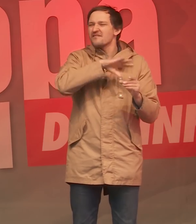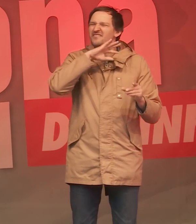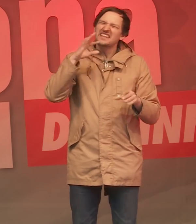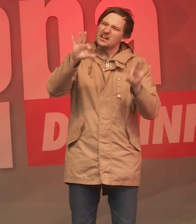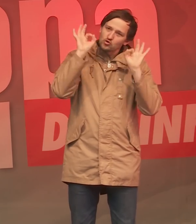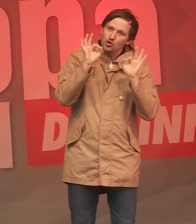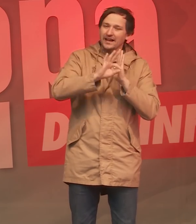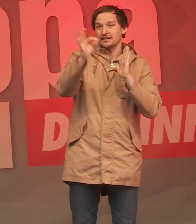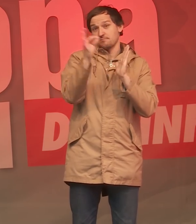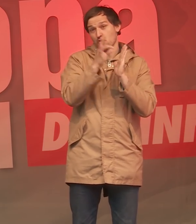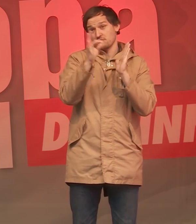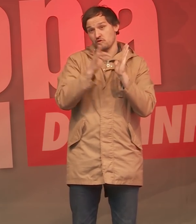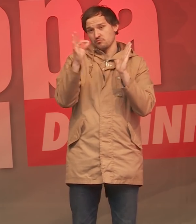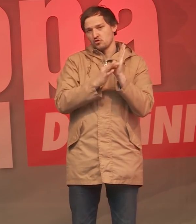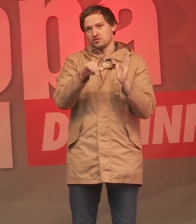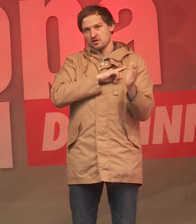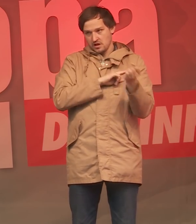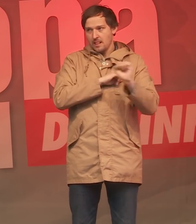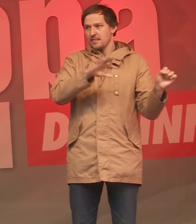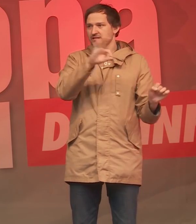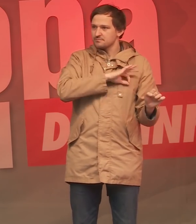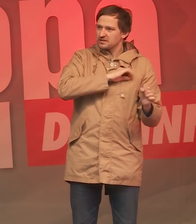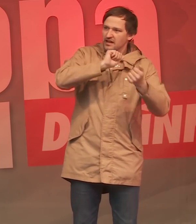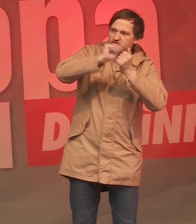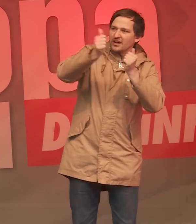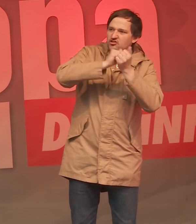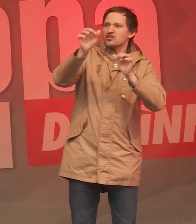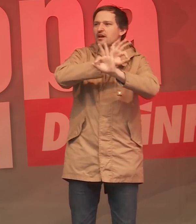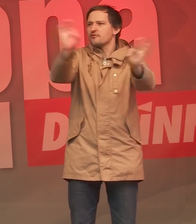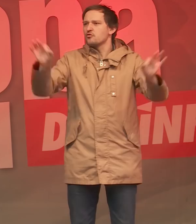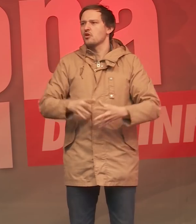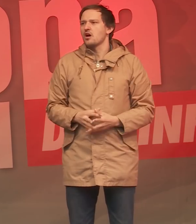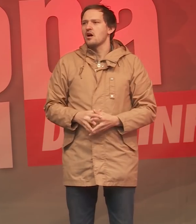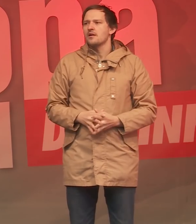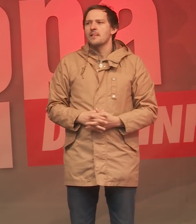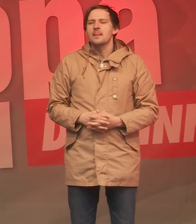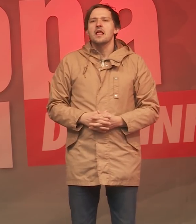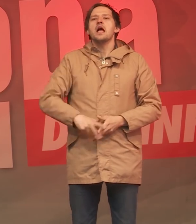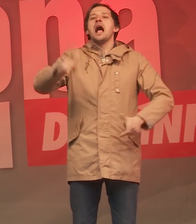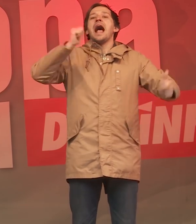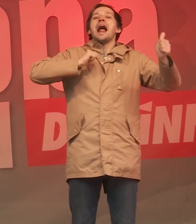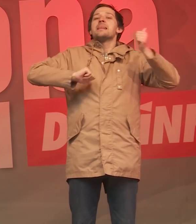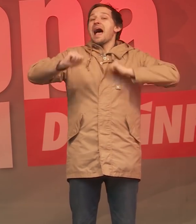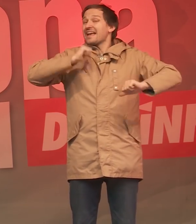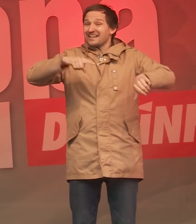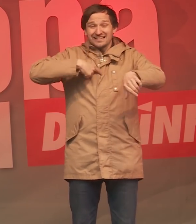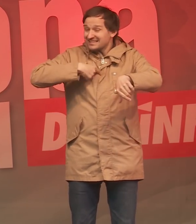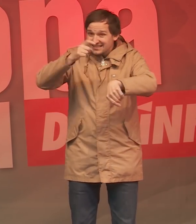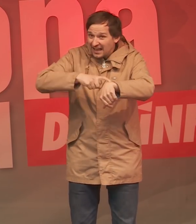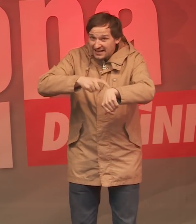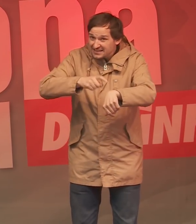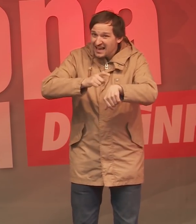konkrete Punkte, wofür wir als Linke auf europäischer Ebene streiten wollen. Ich habe leider nicht die Zeit, das alles im Einzelnen hier